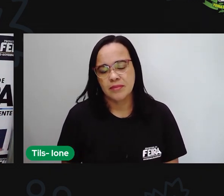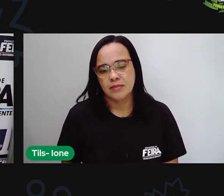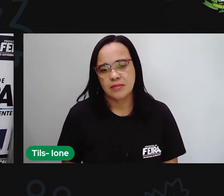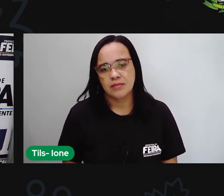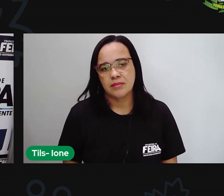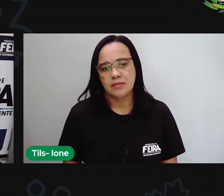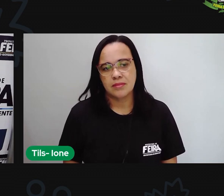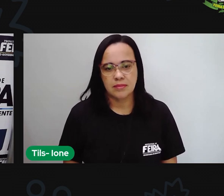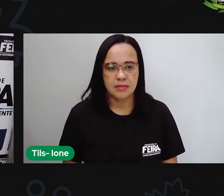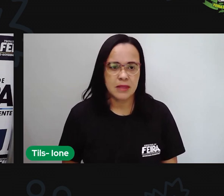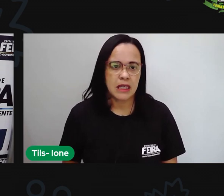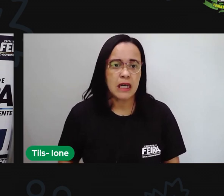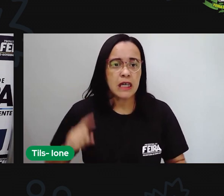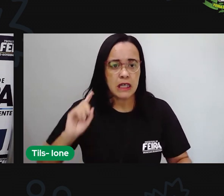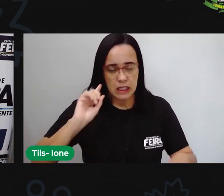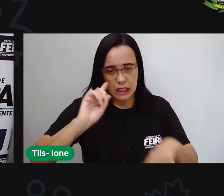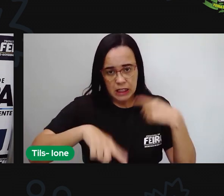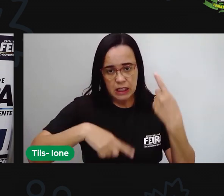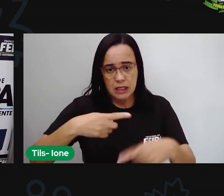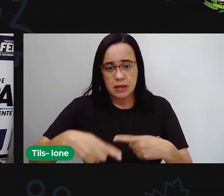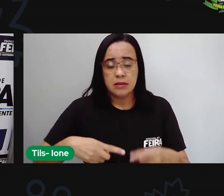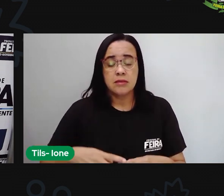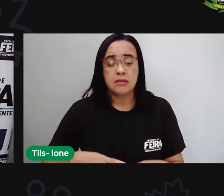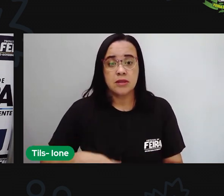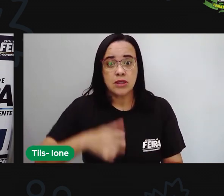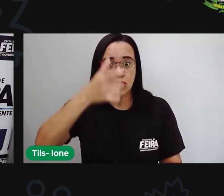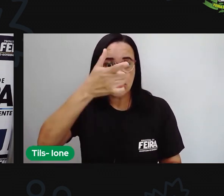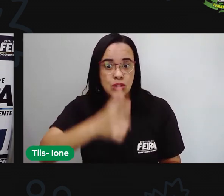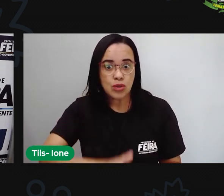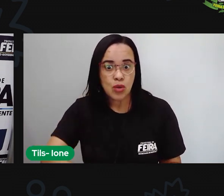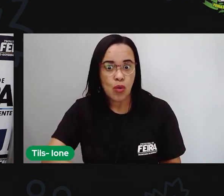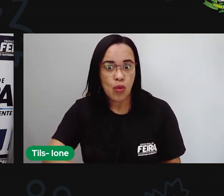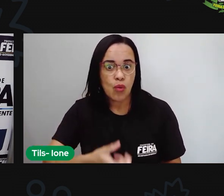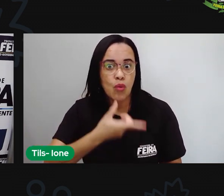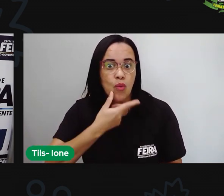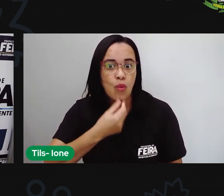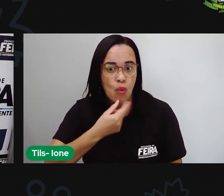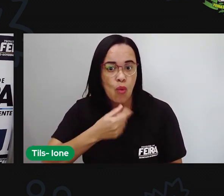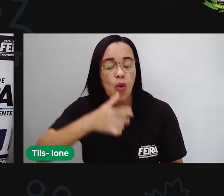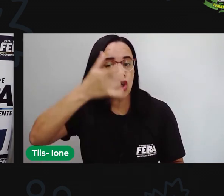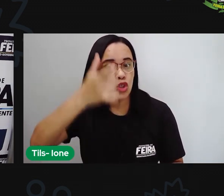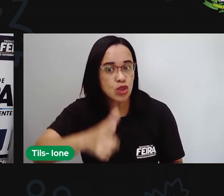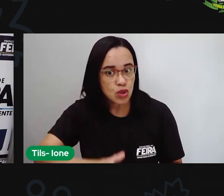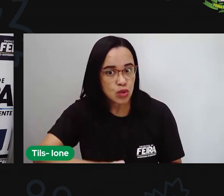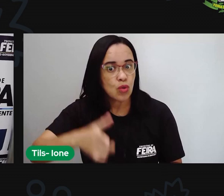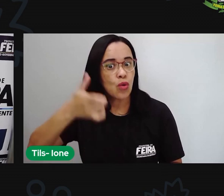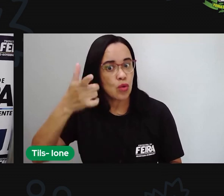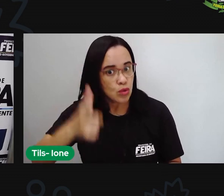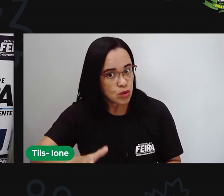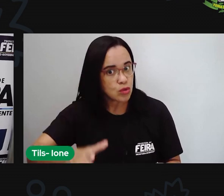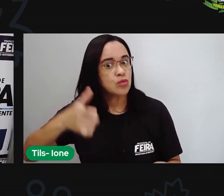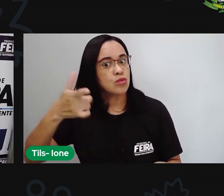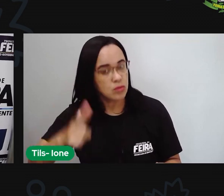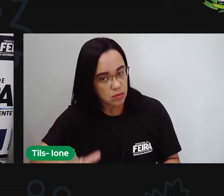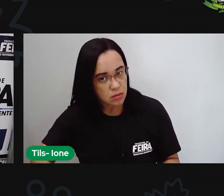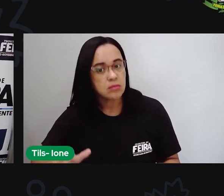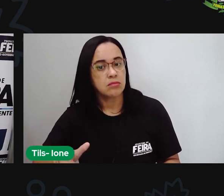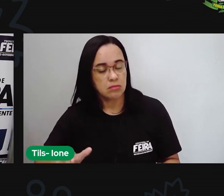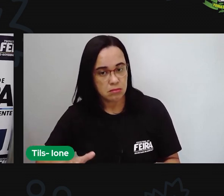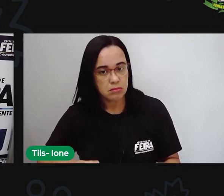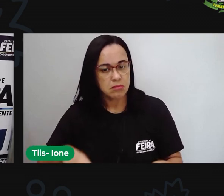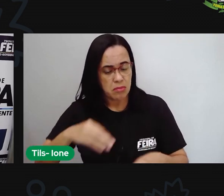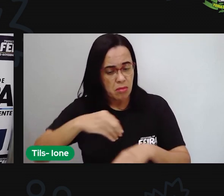No dia seguinte, ele apareceu de novo e no outro e no outro também. Dava